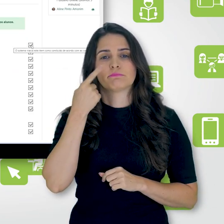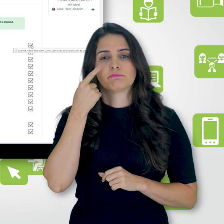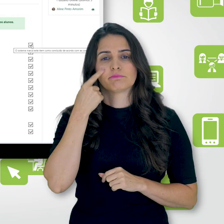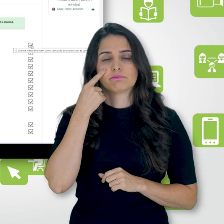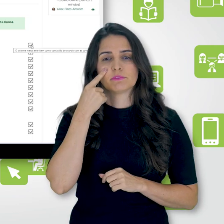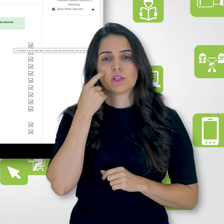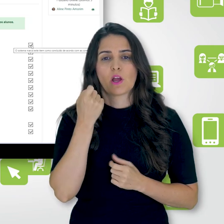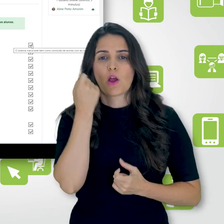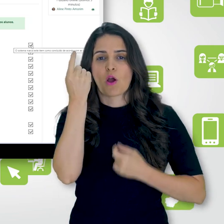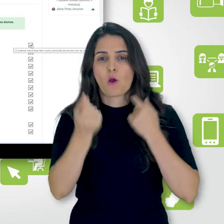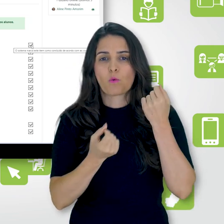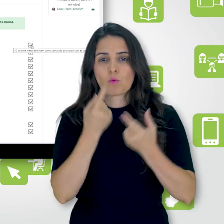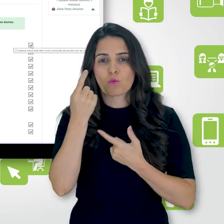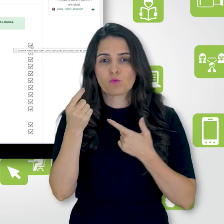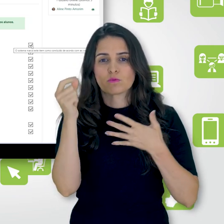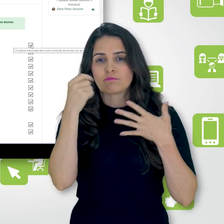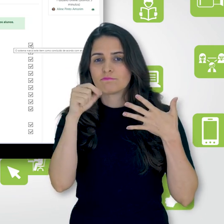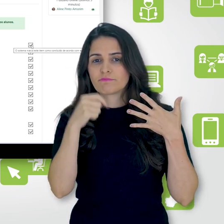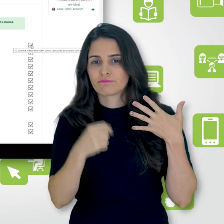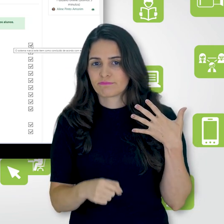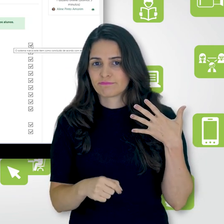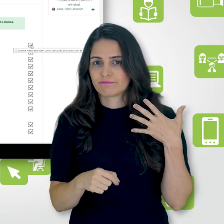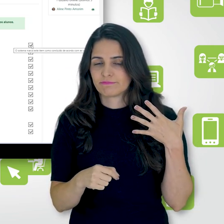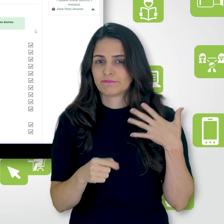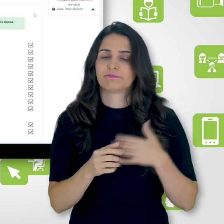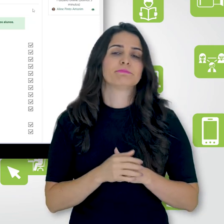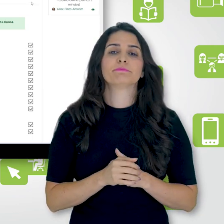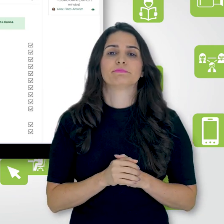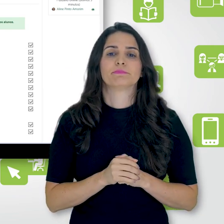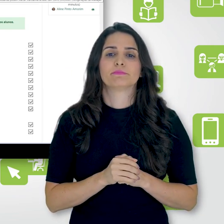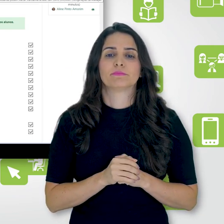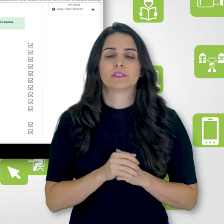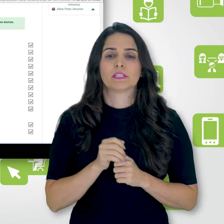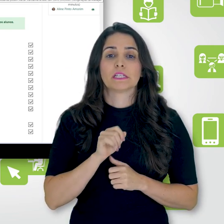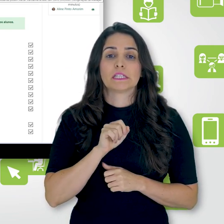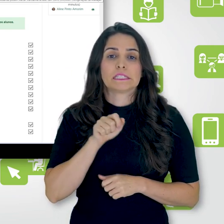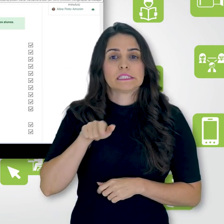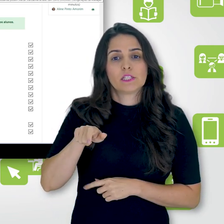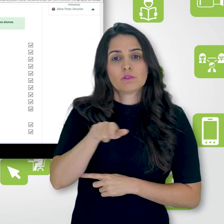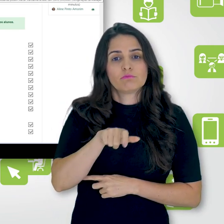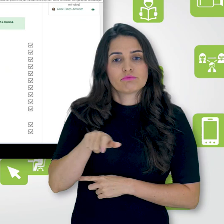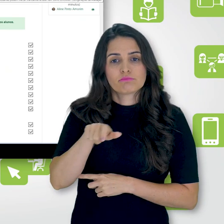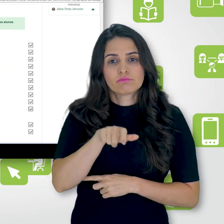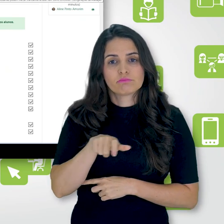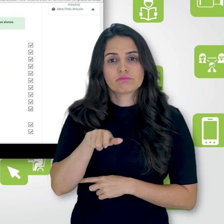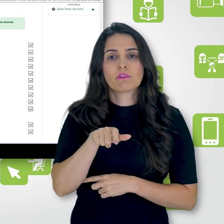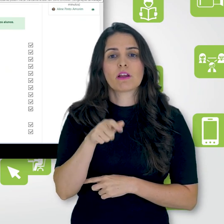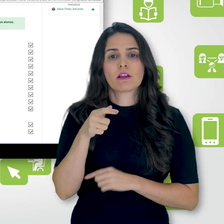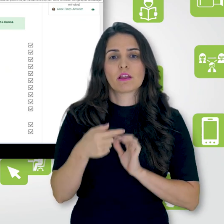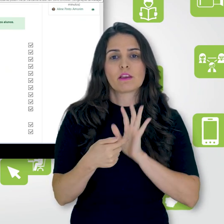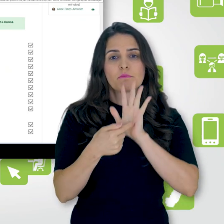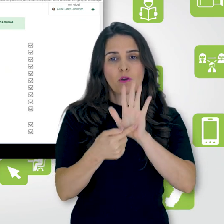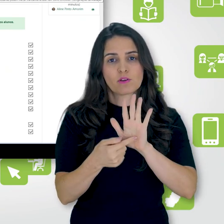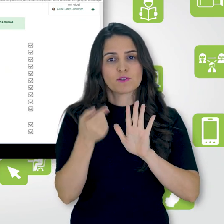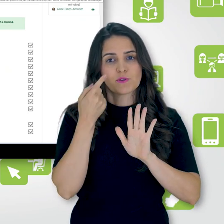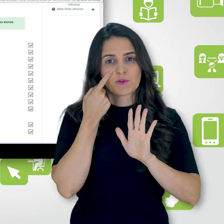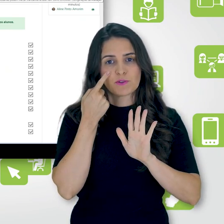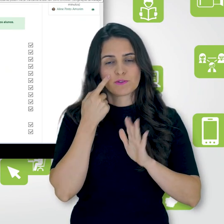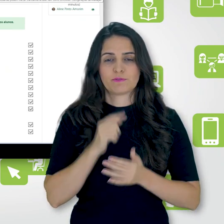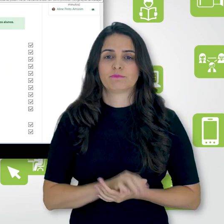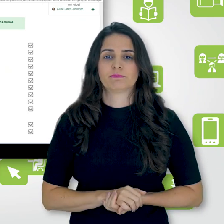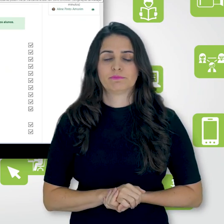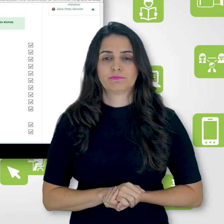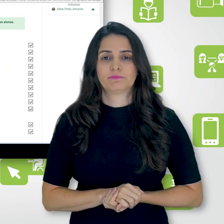alguns critérios. Então, aqui, se eu passar o mouse suavemente acima, ele me diz. Nesse